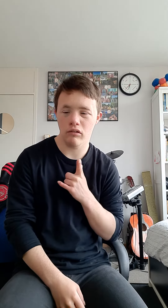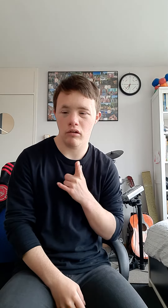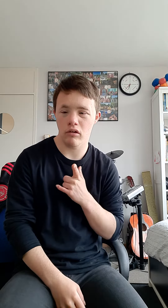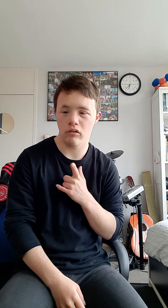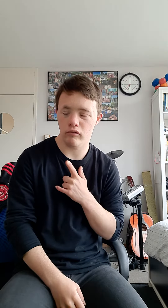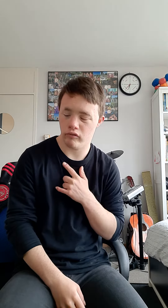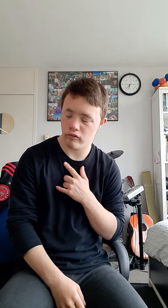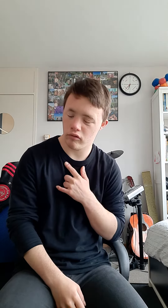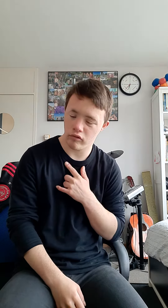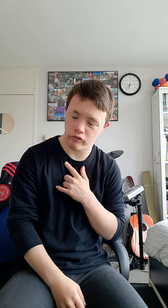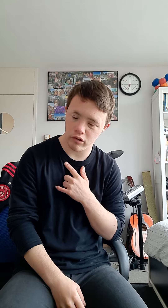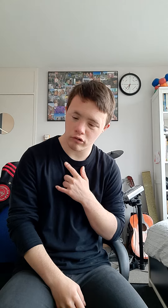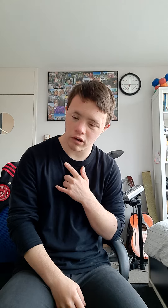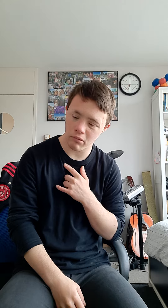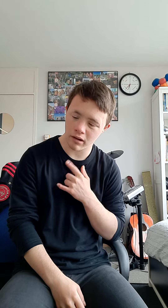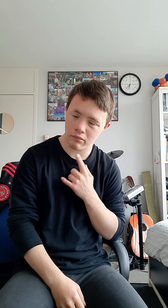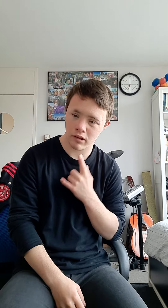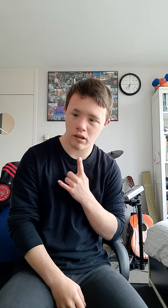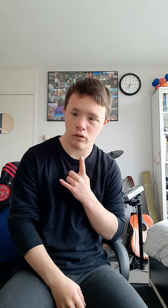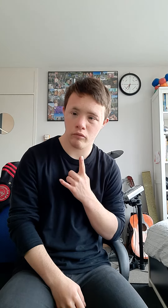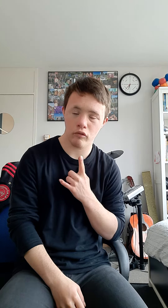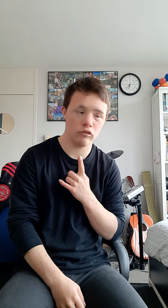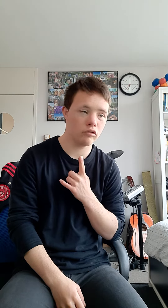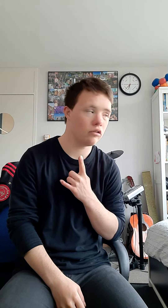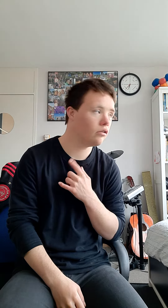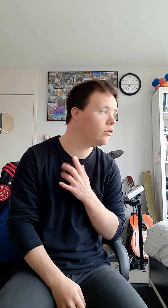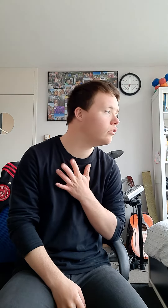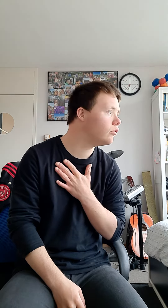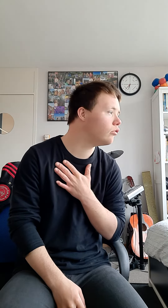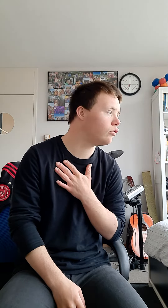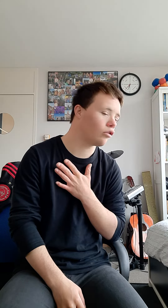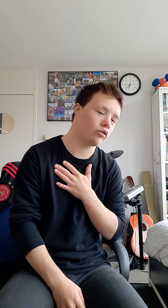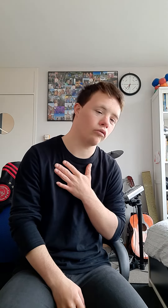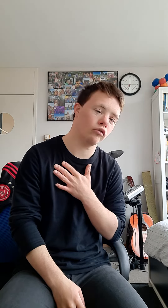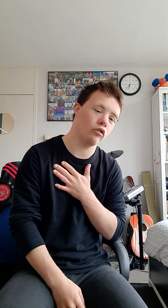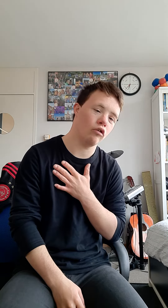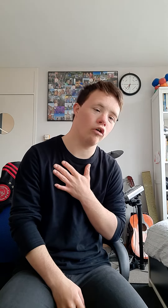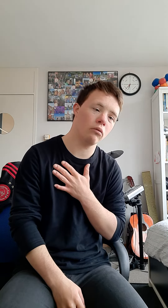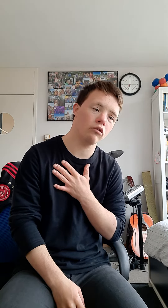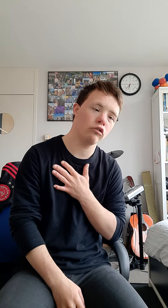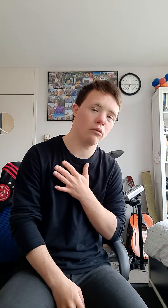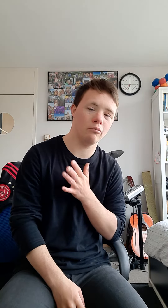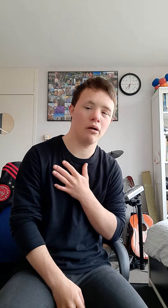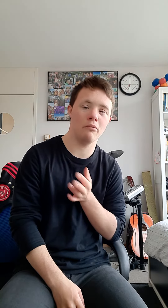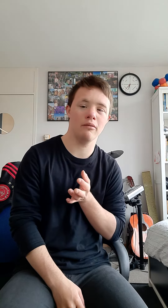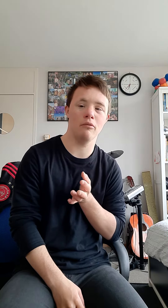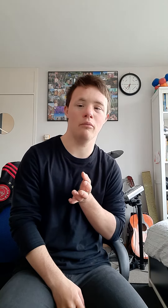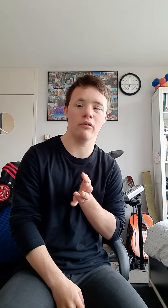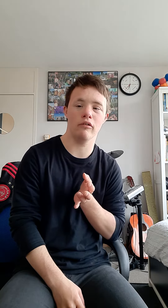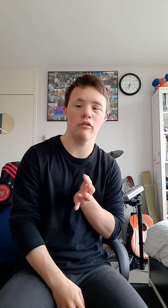videoclip maken met een nummer voor ons. Daar komt ook een nummer voor ons. En met een boyband ook.